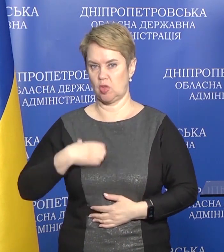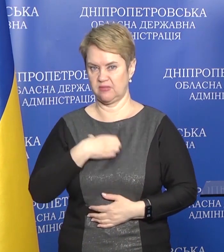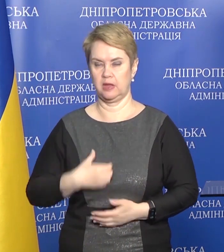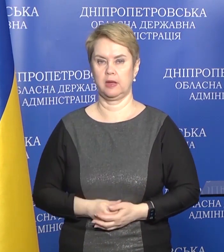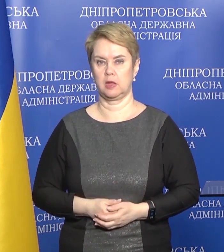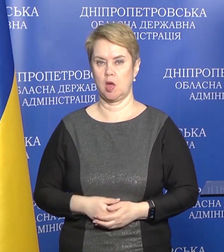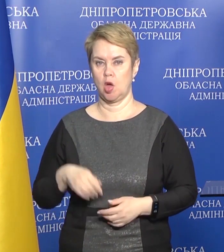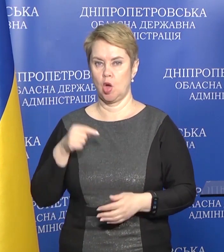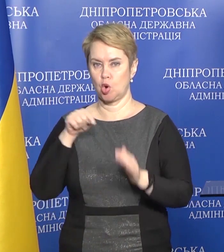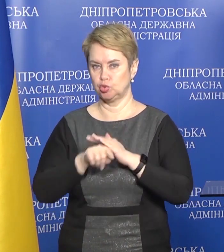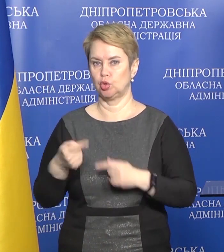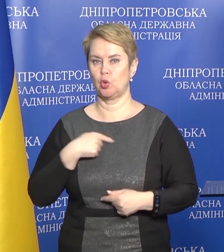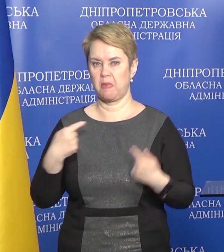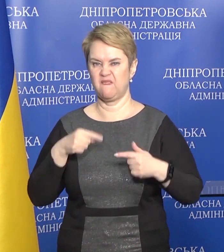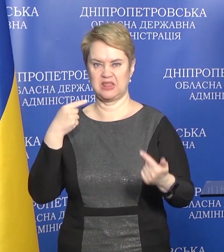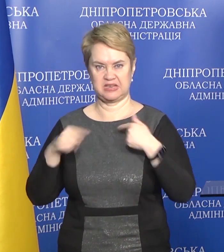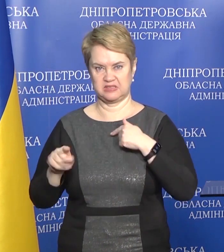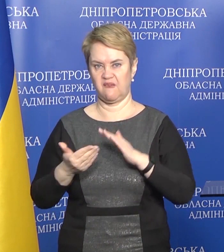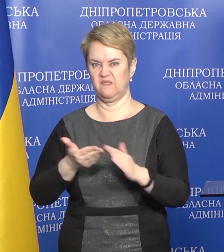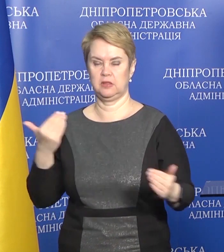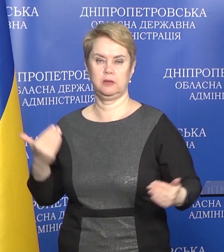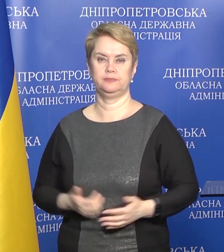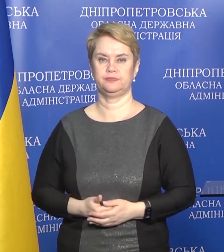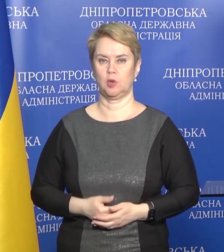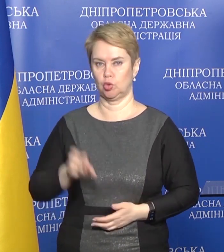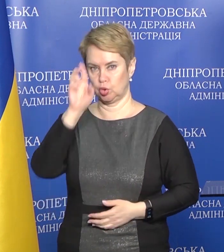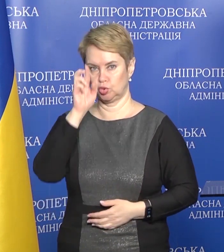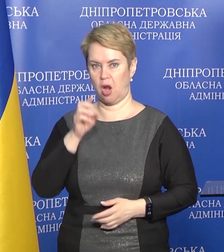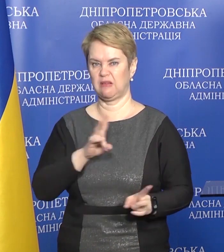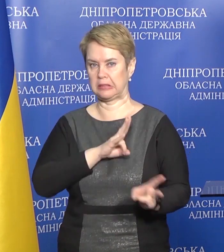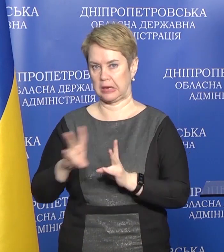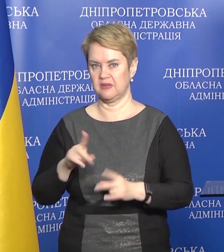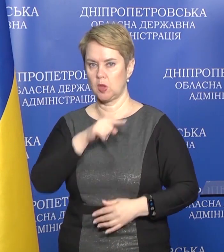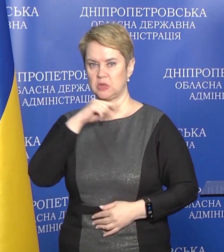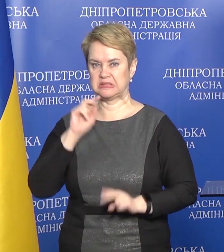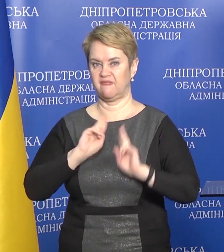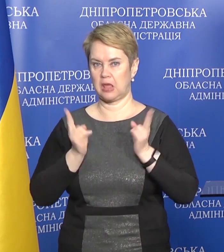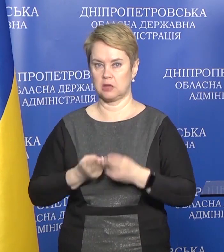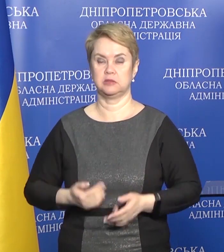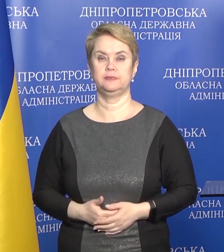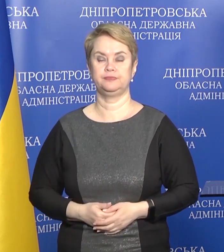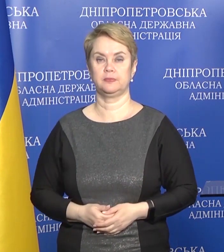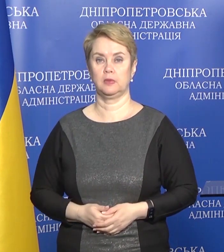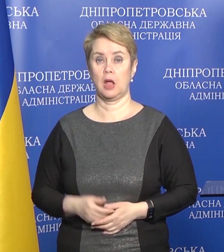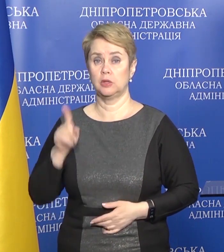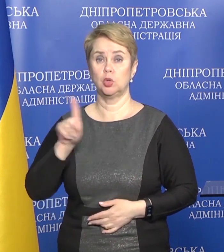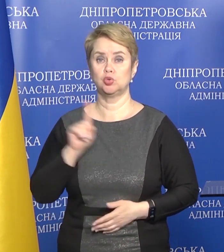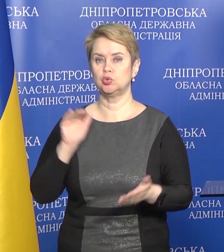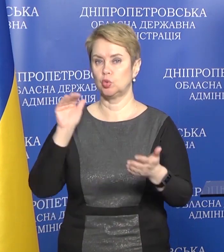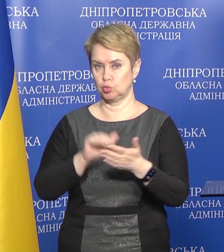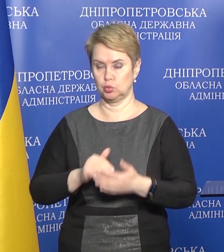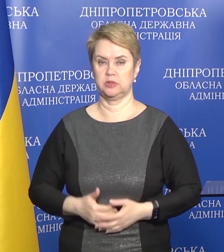речей, якими ми відрізняємося від держави-терориста, від Російської Федерації. Те, що